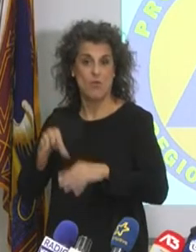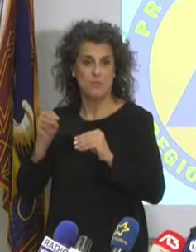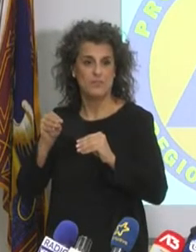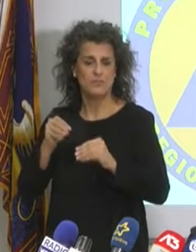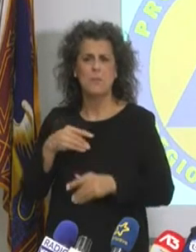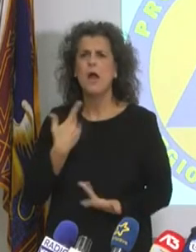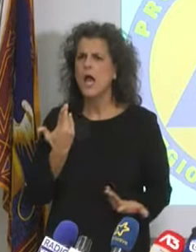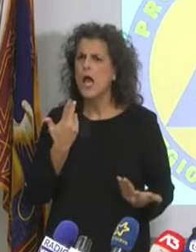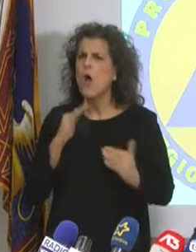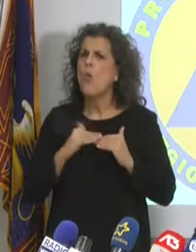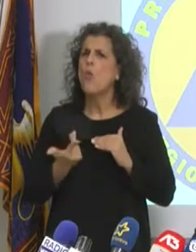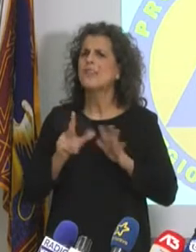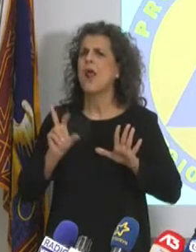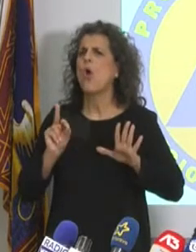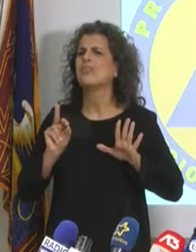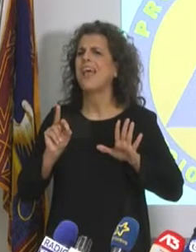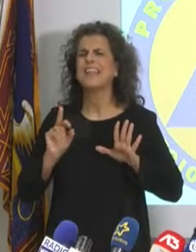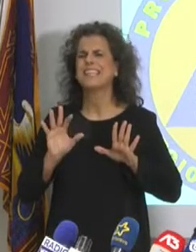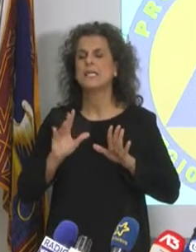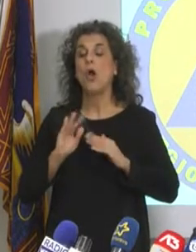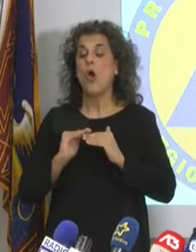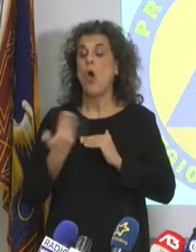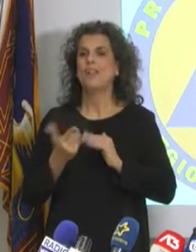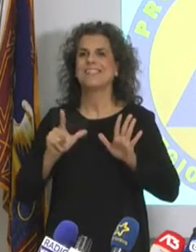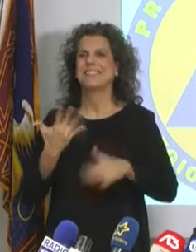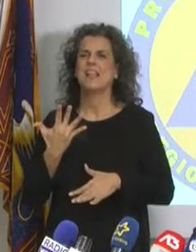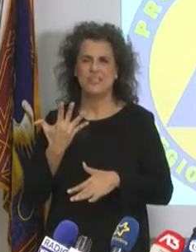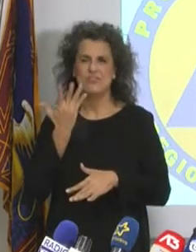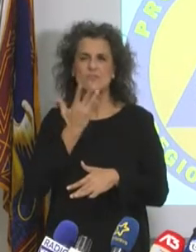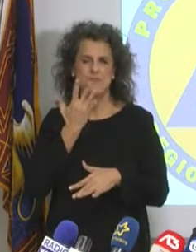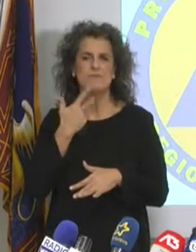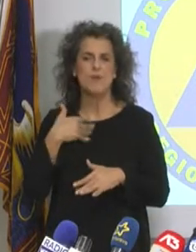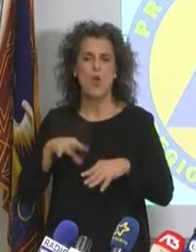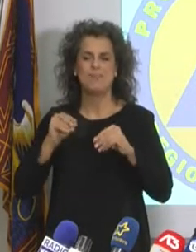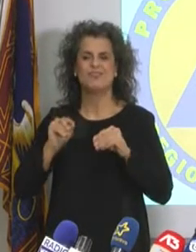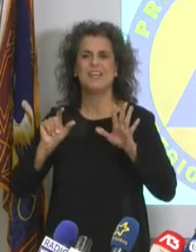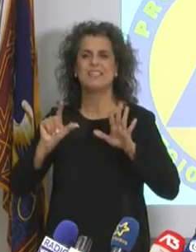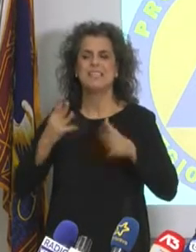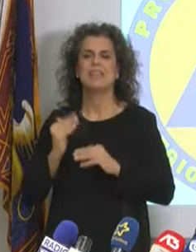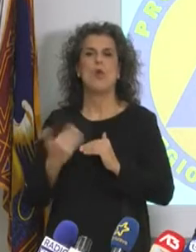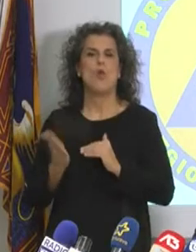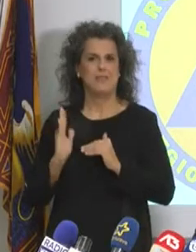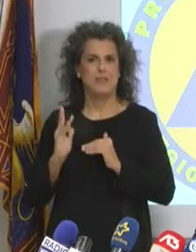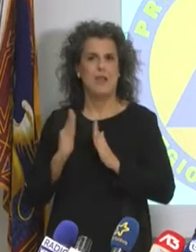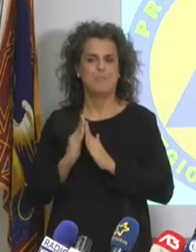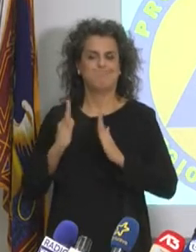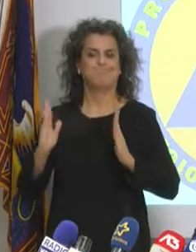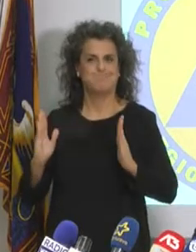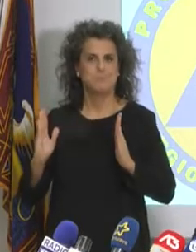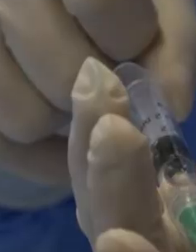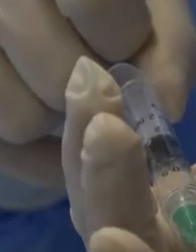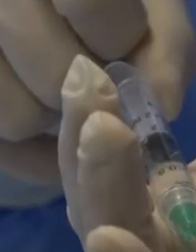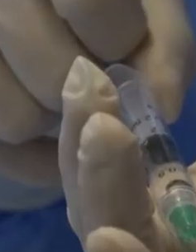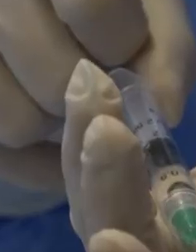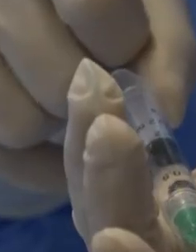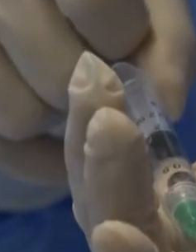ma abbiamo chiesto che si faccia ultra 75 anni, in maniera tale che lo spettro d'azione sia ancora più importante.